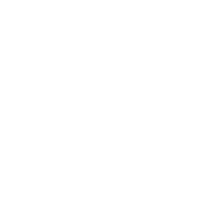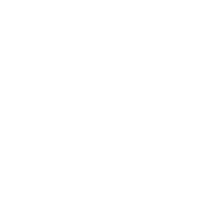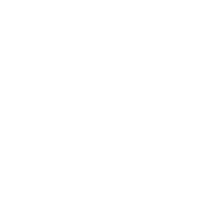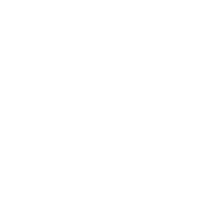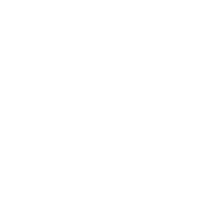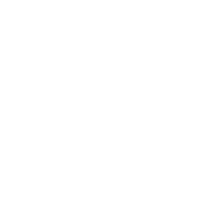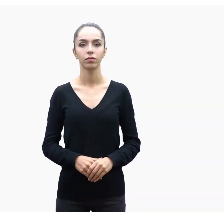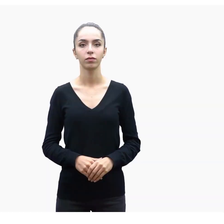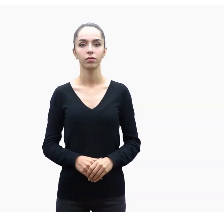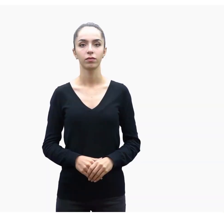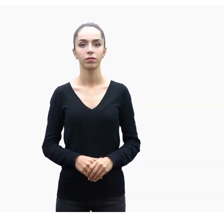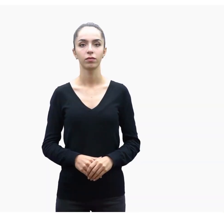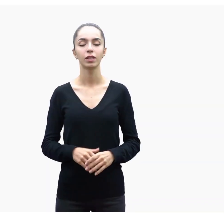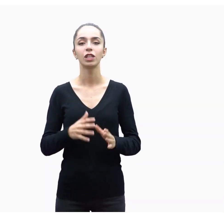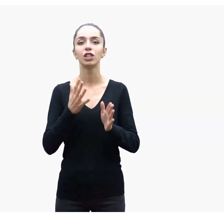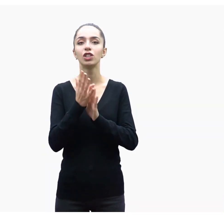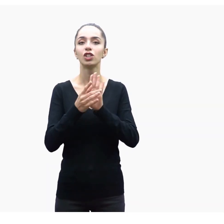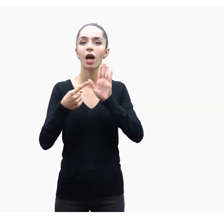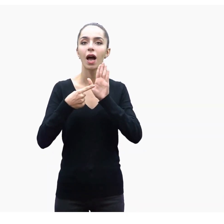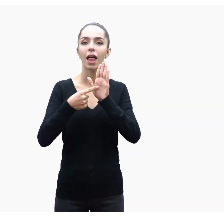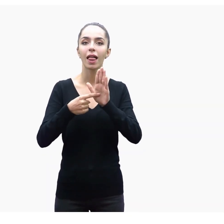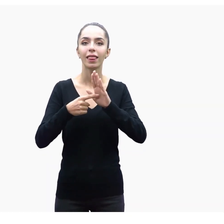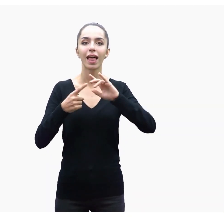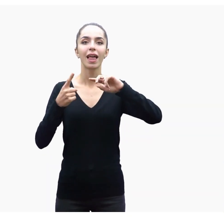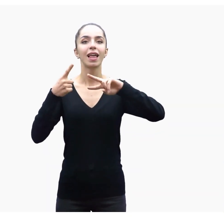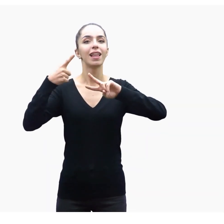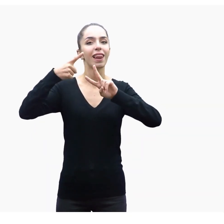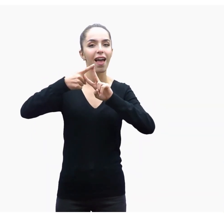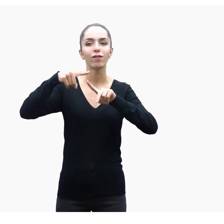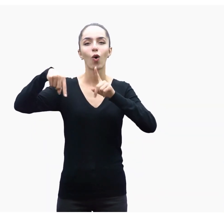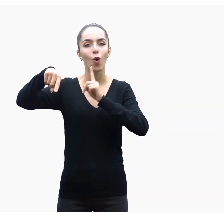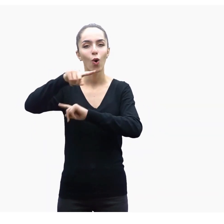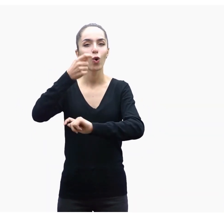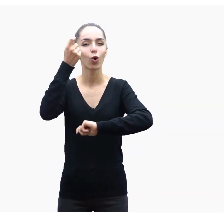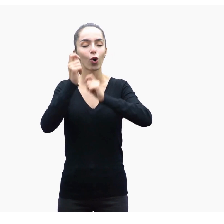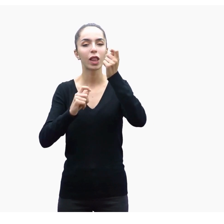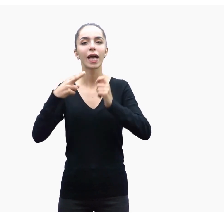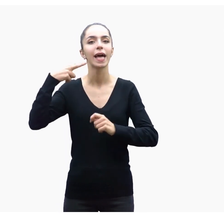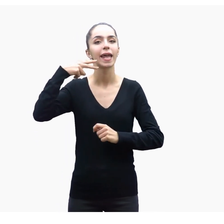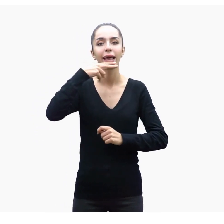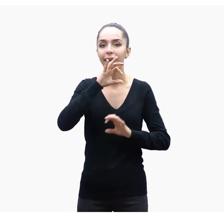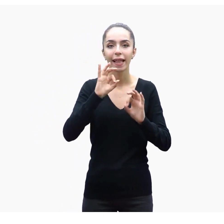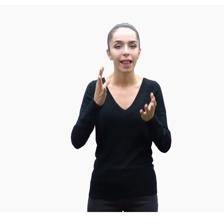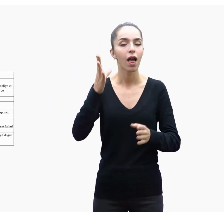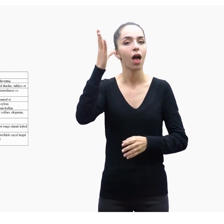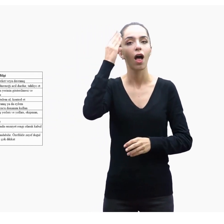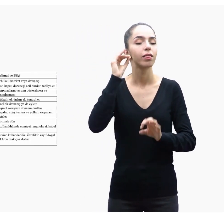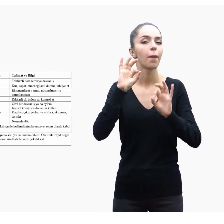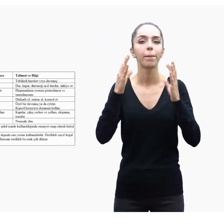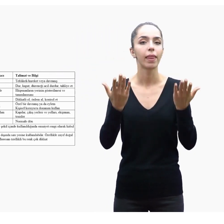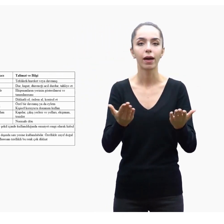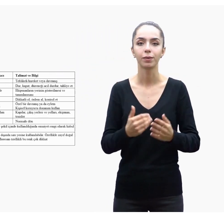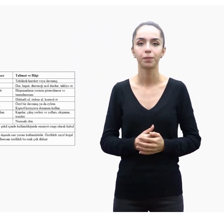İşaret defalarında kullanılacak renkler ve anlamları Kırmızı,